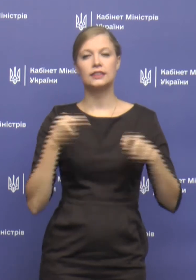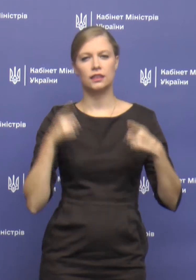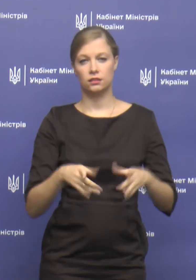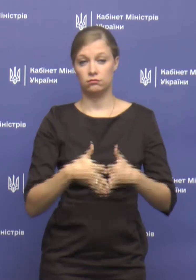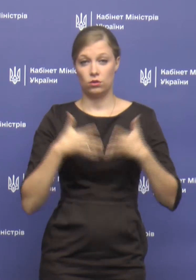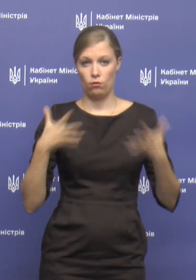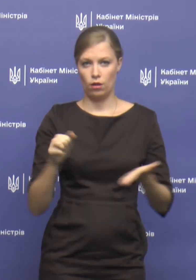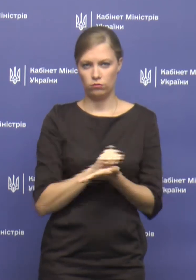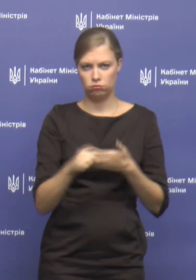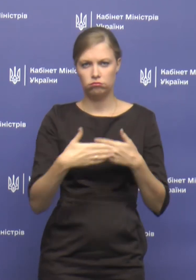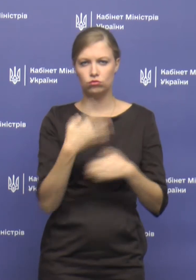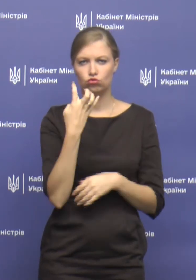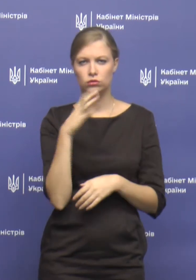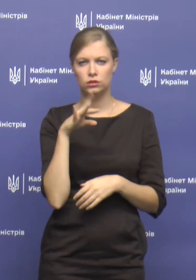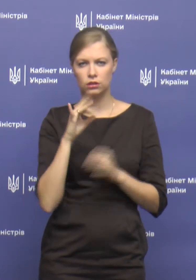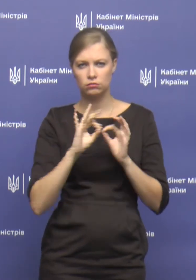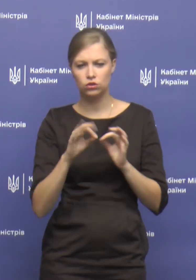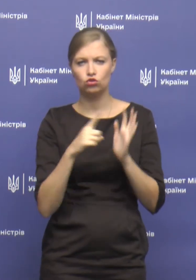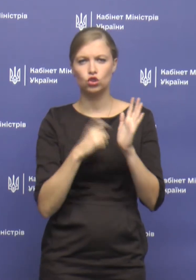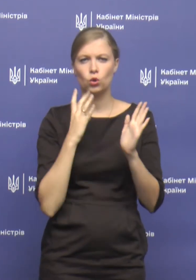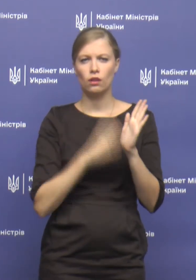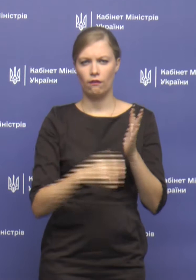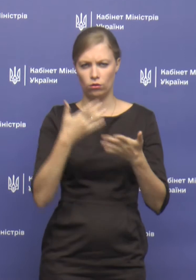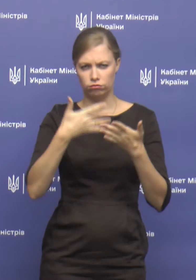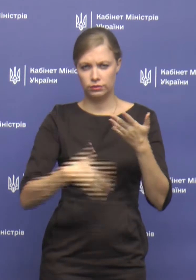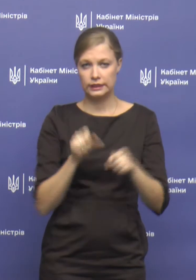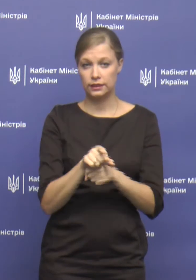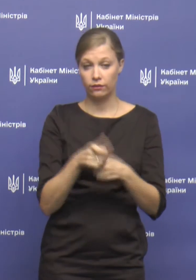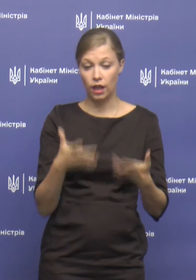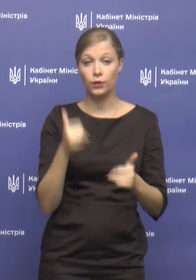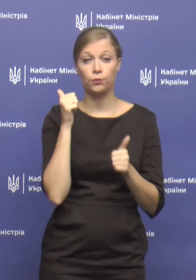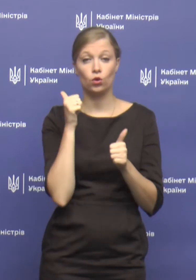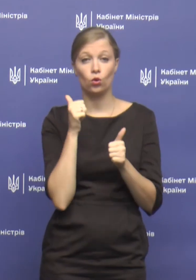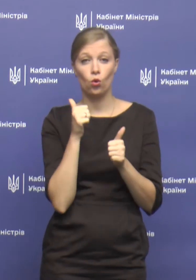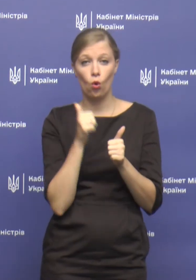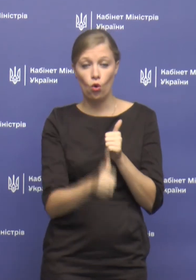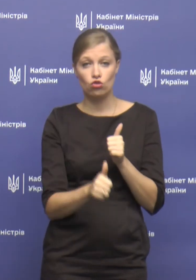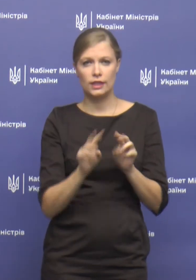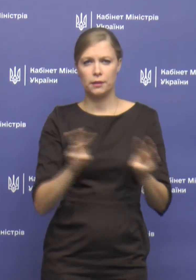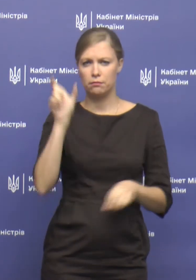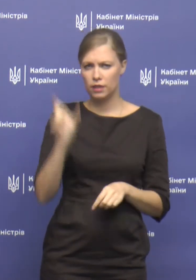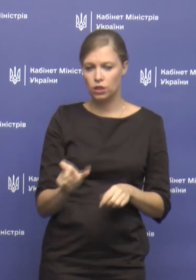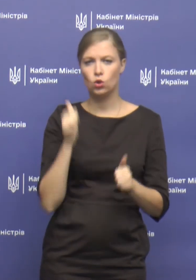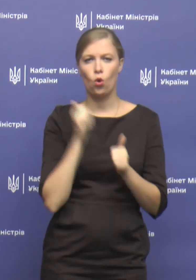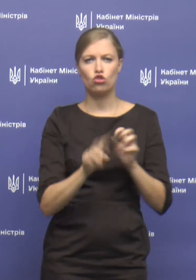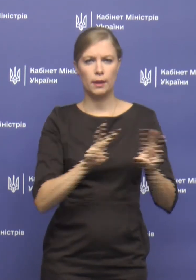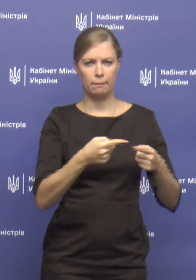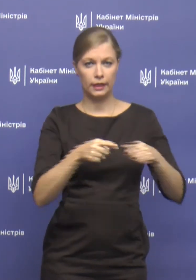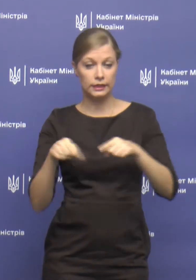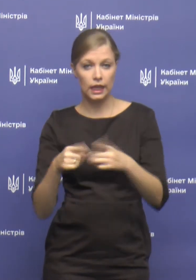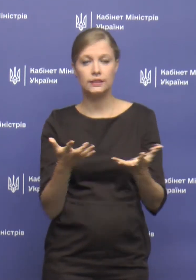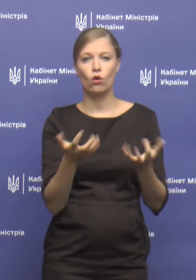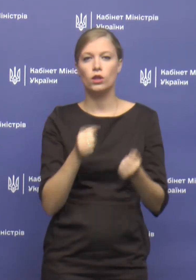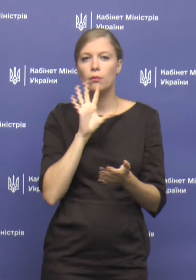об'ємний документ, близько 400 сторінок, 690 завдань. Кожне міністерство отримало